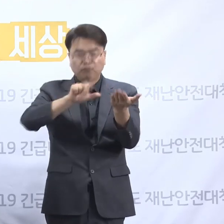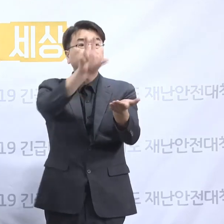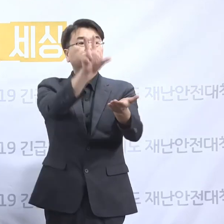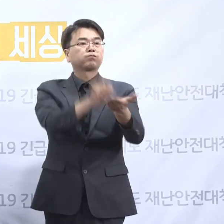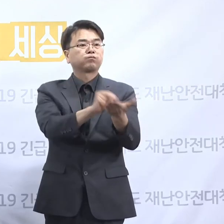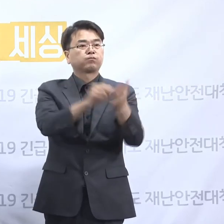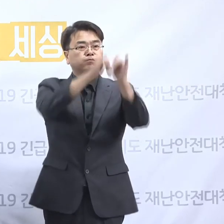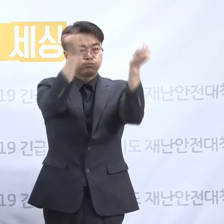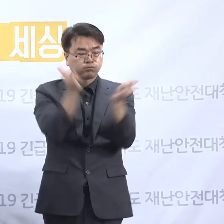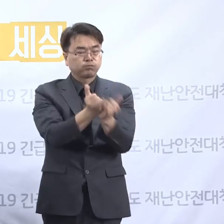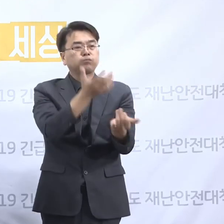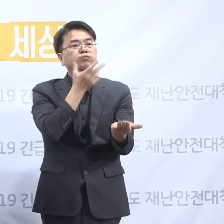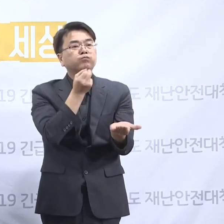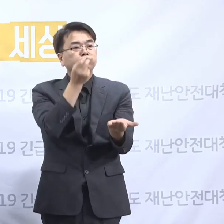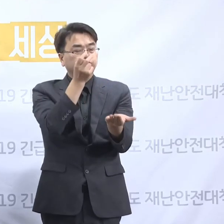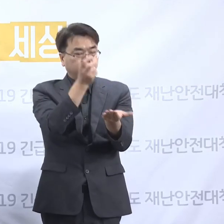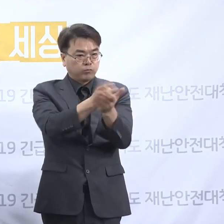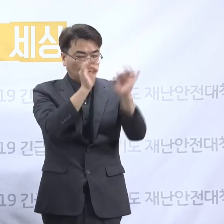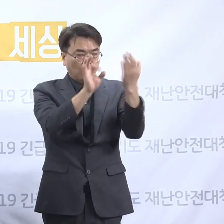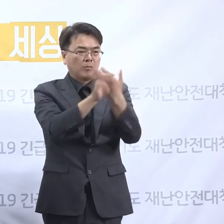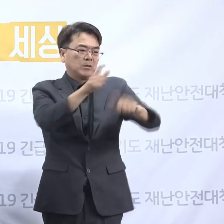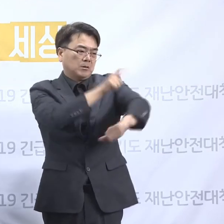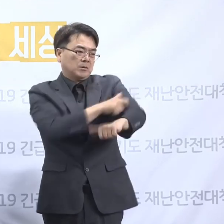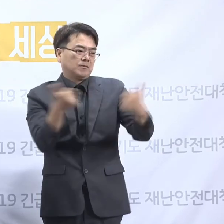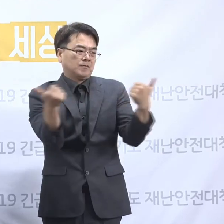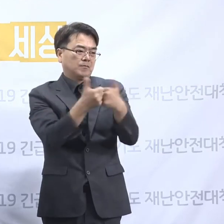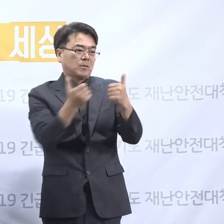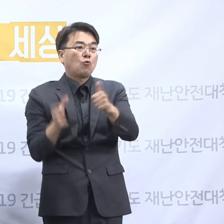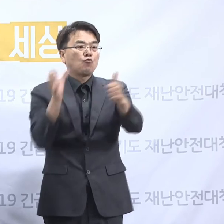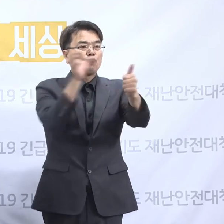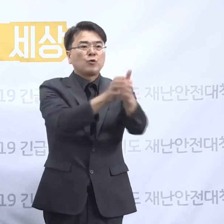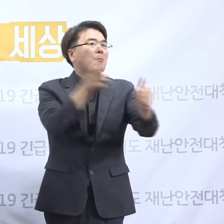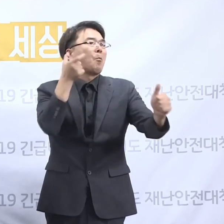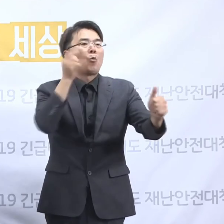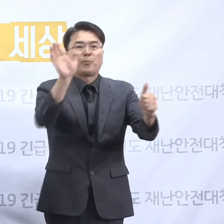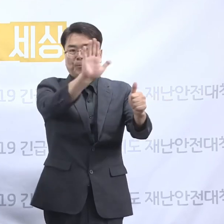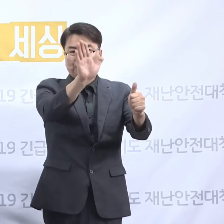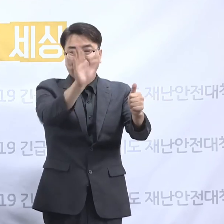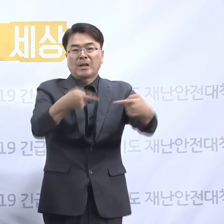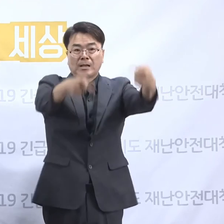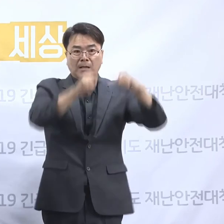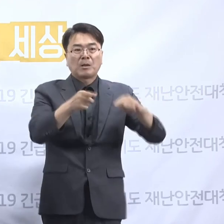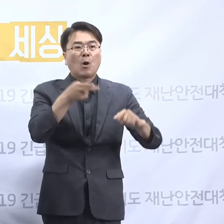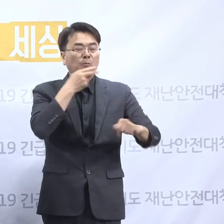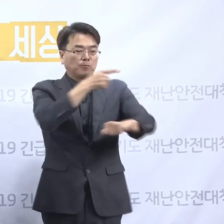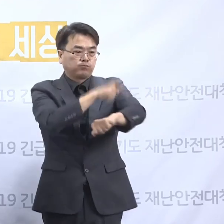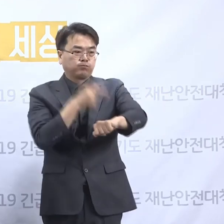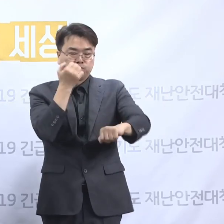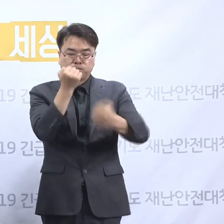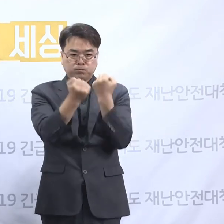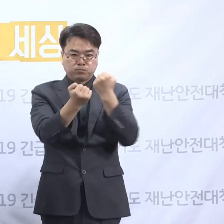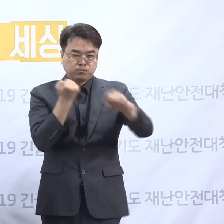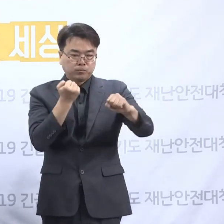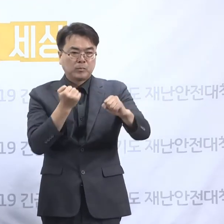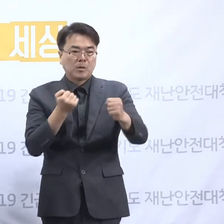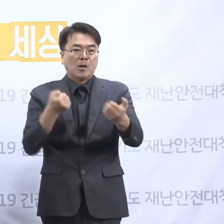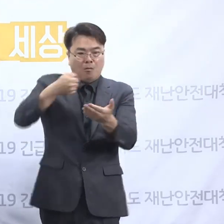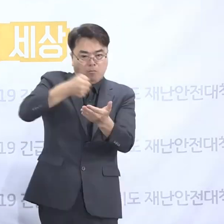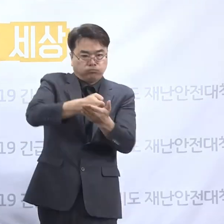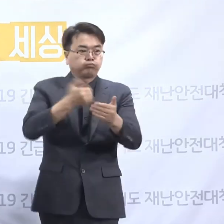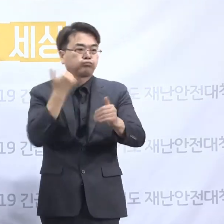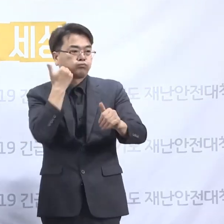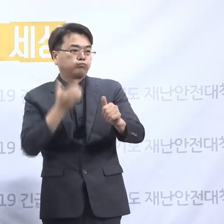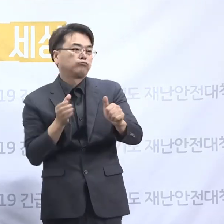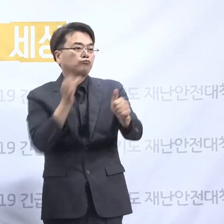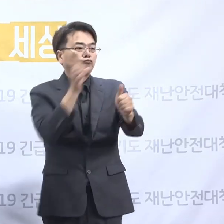사회복지법인은 이사회의 의결 시 위임이 불가능합니다. 그런데 이사회에 참석하자 한 이사가 의결권을 위임한 이사회가